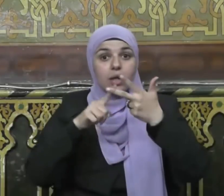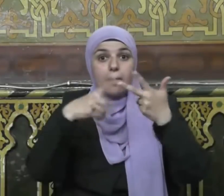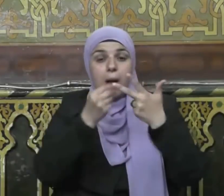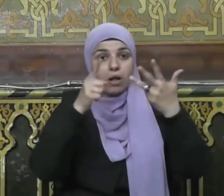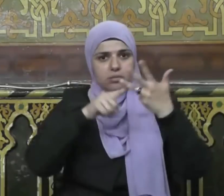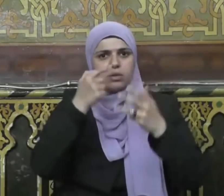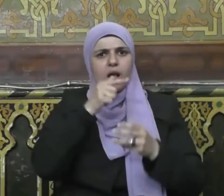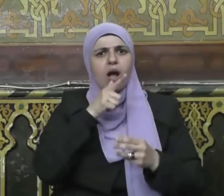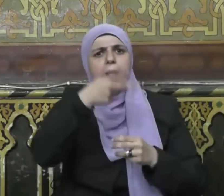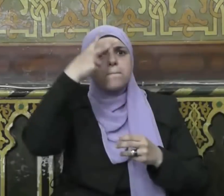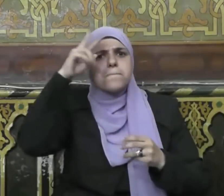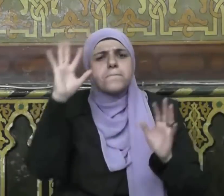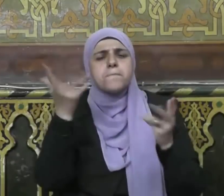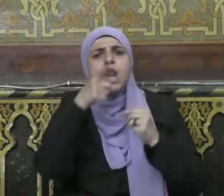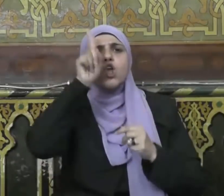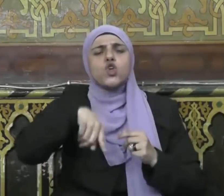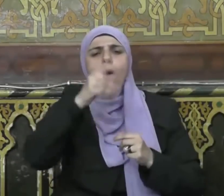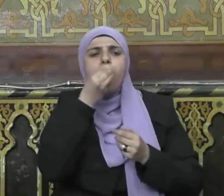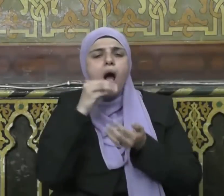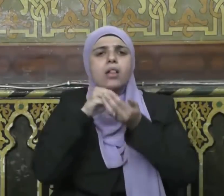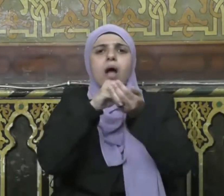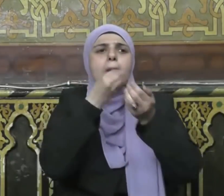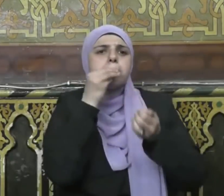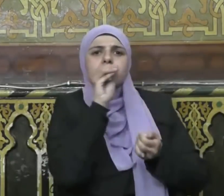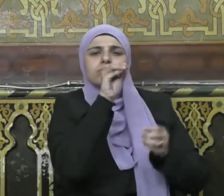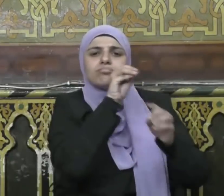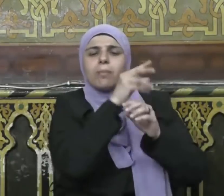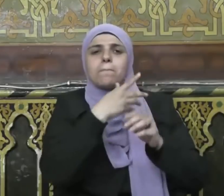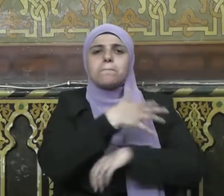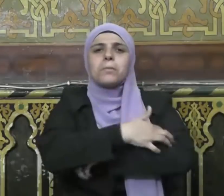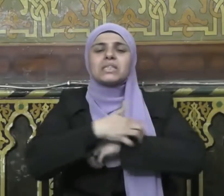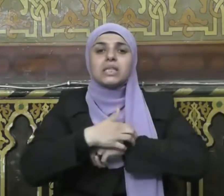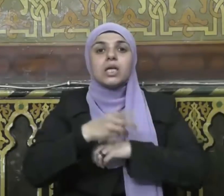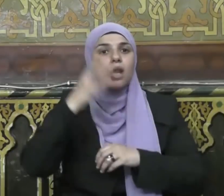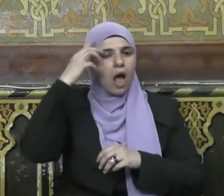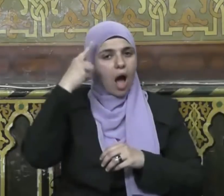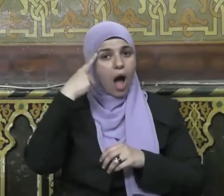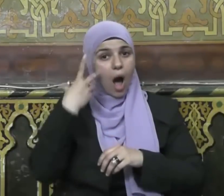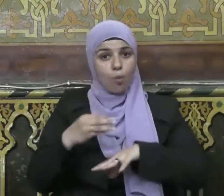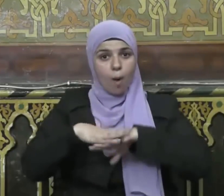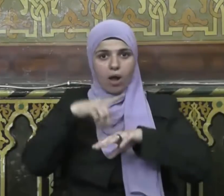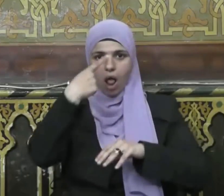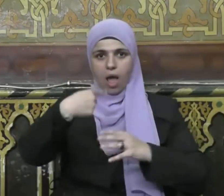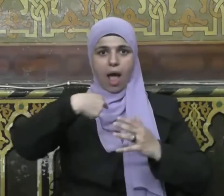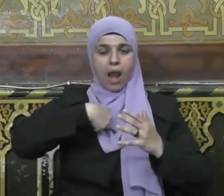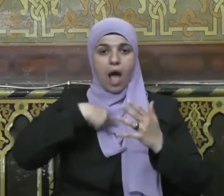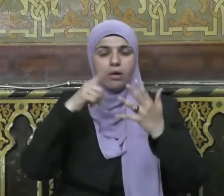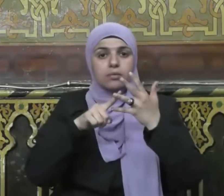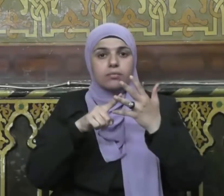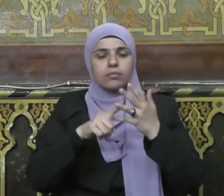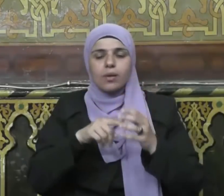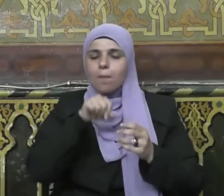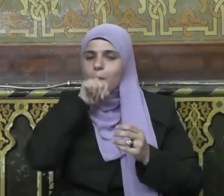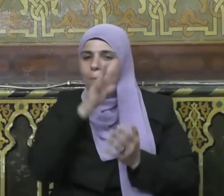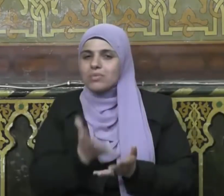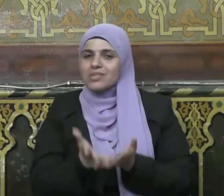الله يعلم ما في السماوات وما في الأرض ما يكون من نجوى ثلاثة إلا هو رابعهم ولا